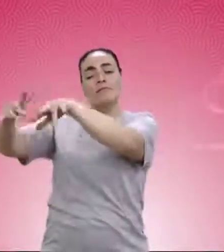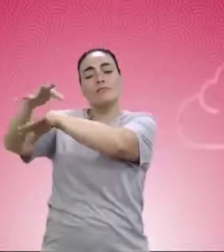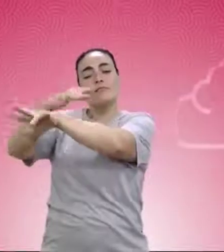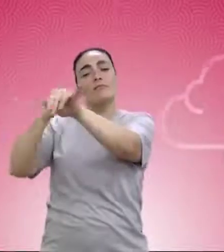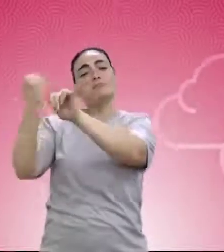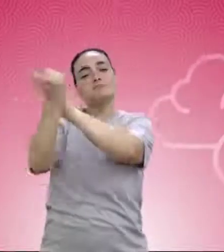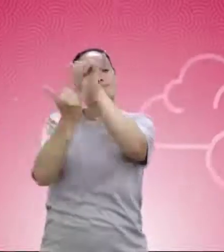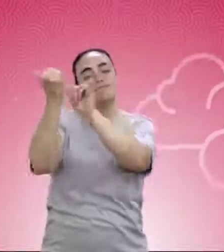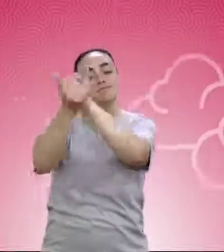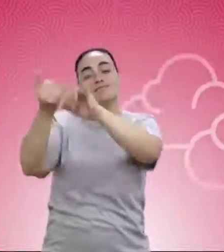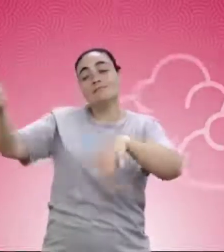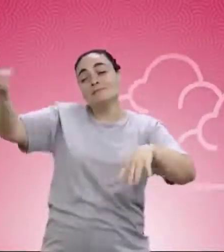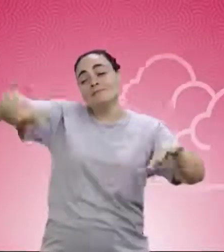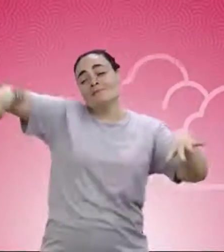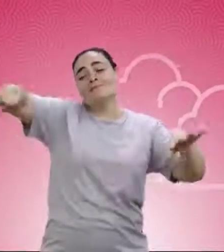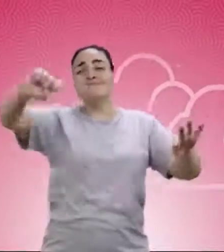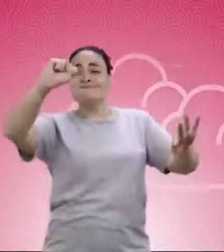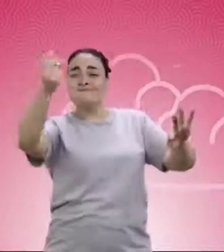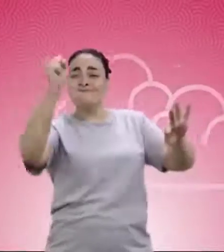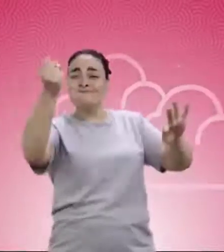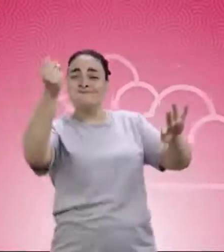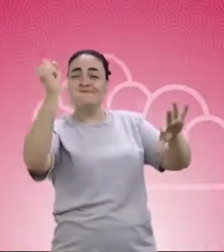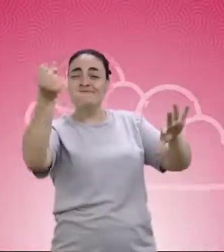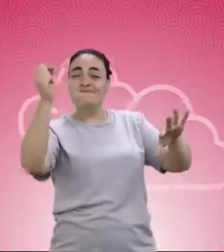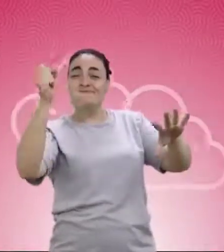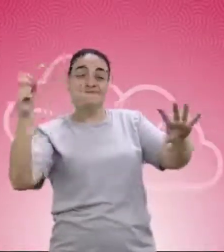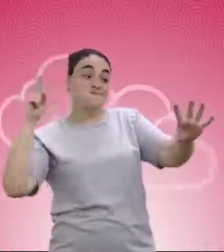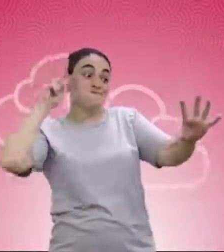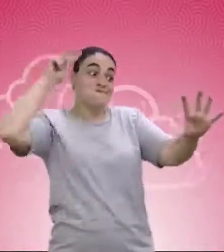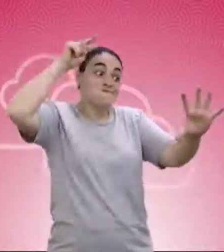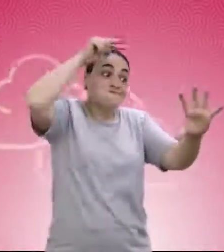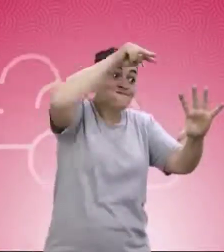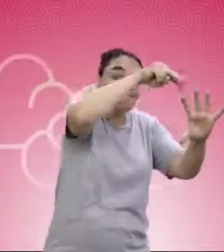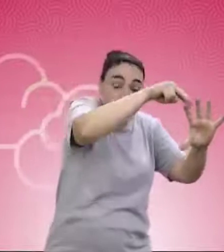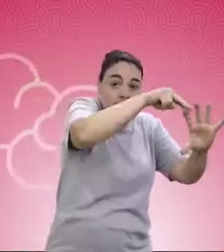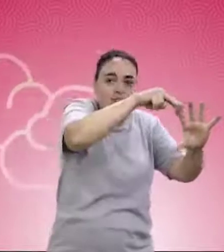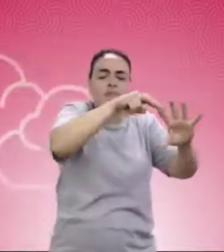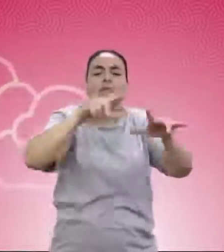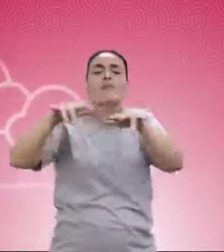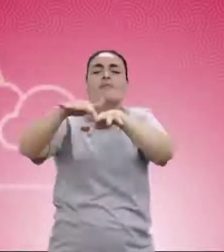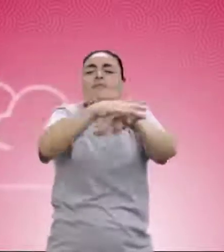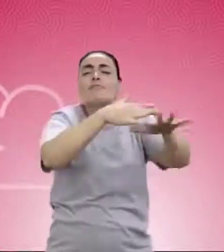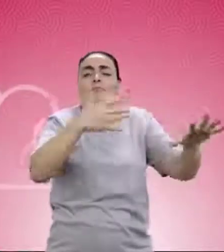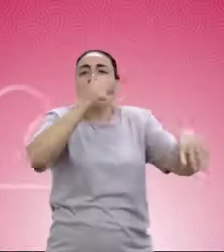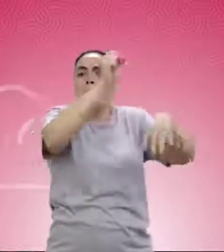Las nubes le contaban que ellas ya habían ido a ver a la tierra. Que ya la conocían.